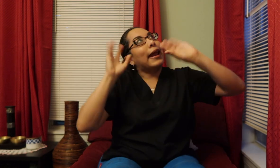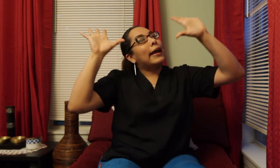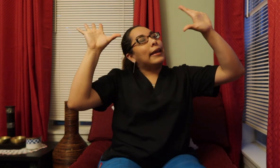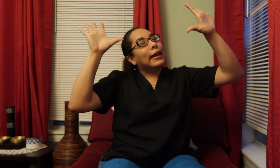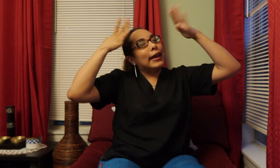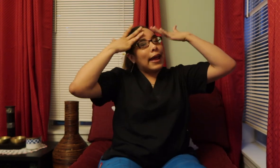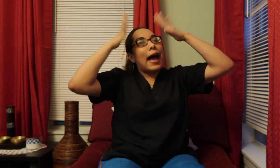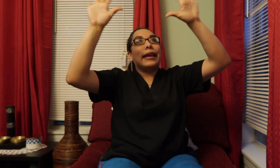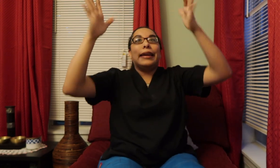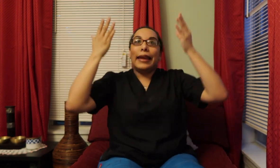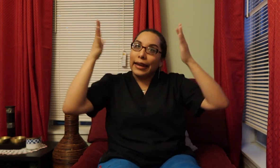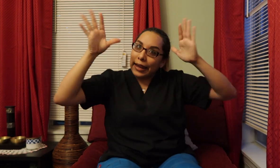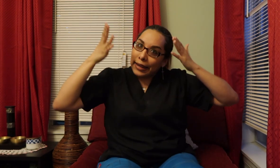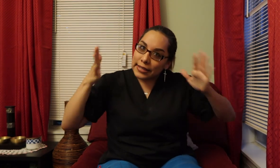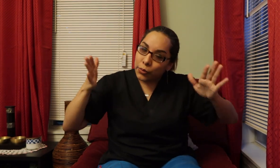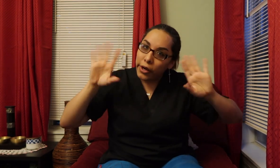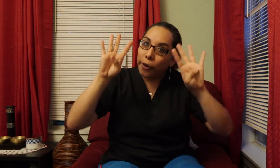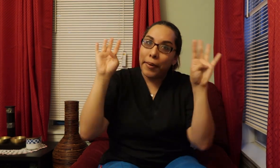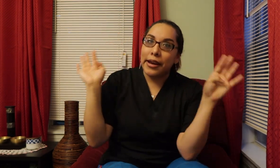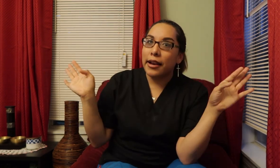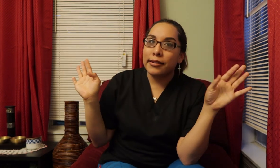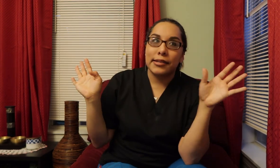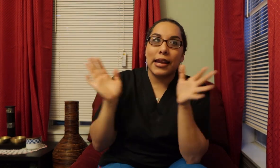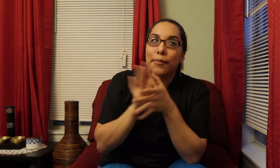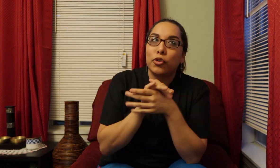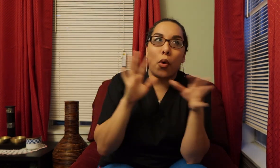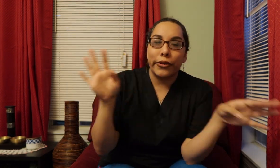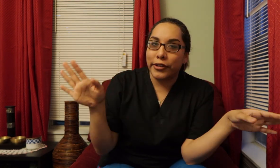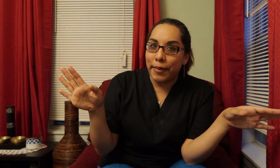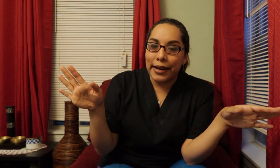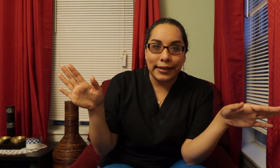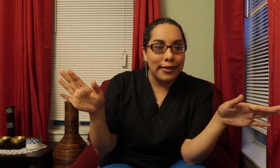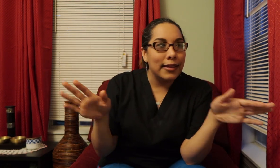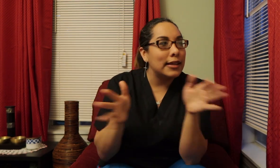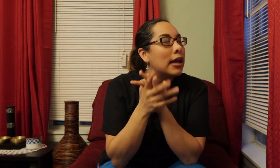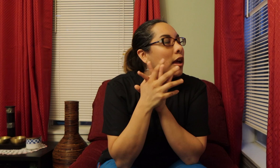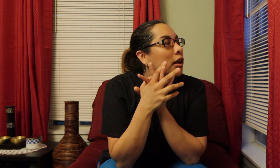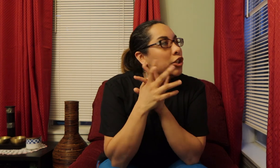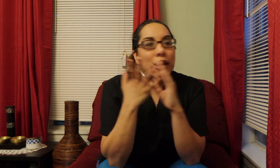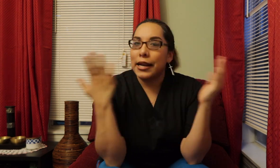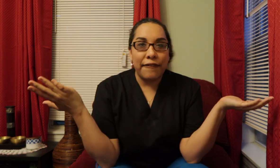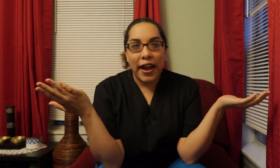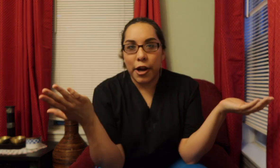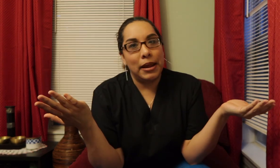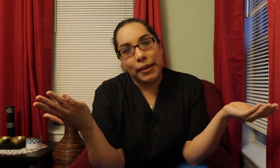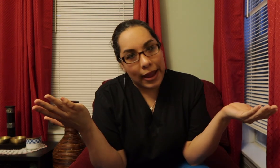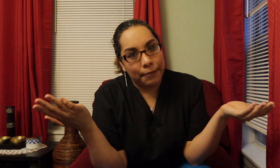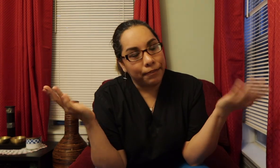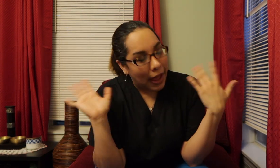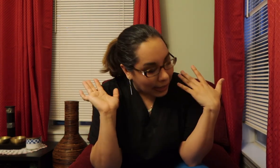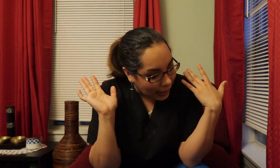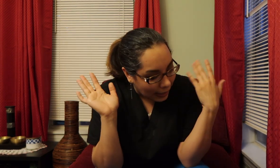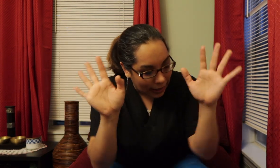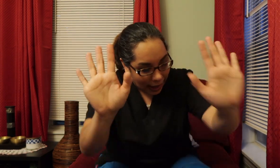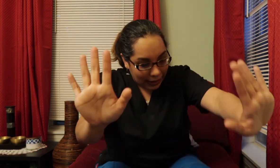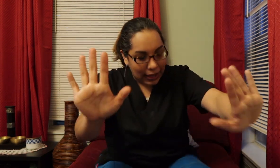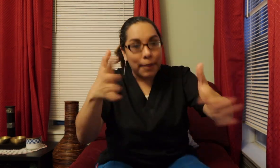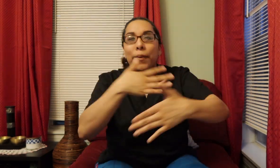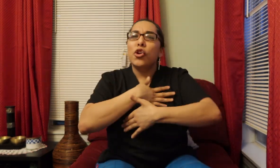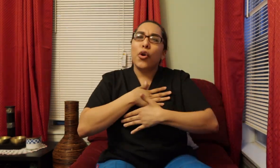I get it I get it We are Tenemos cuatro semanas In this She cannot find her baby yet I get it I get it But you know